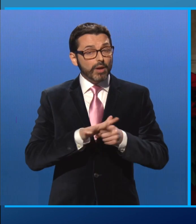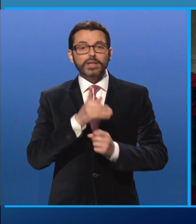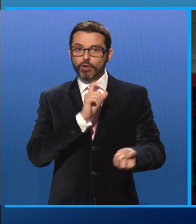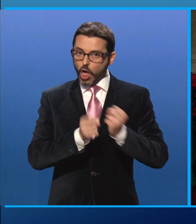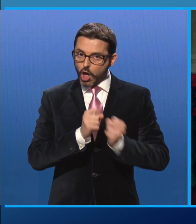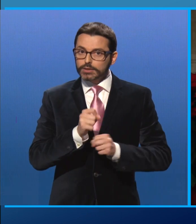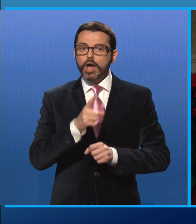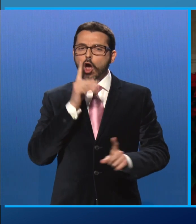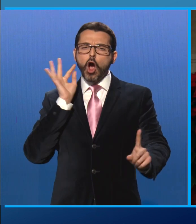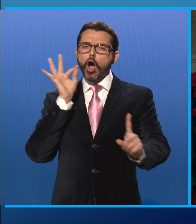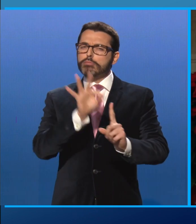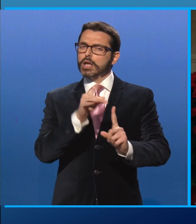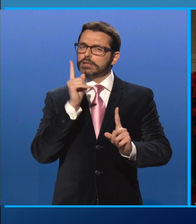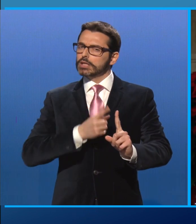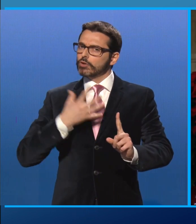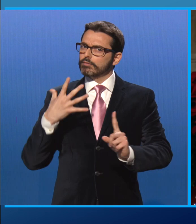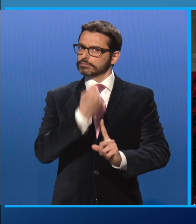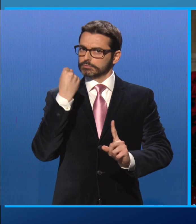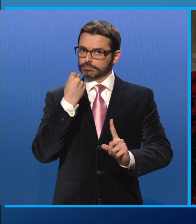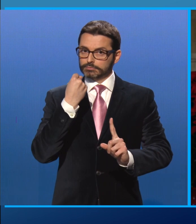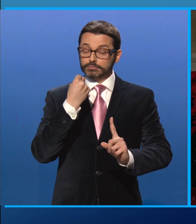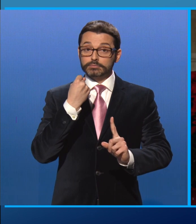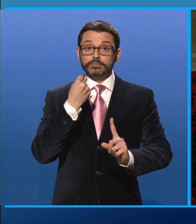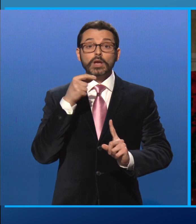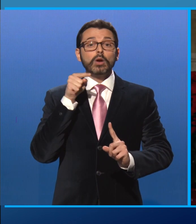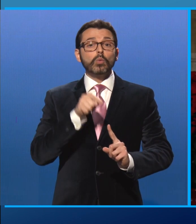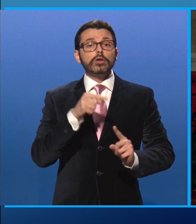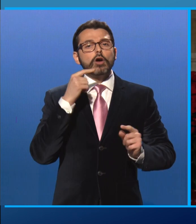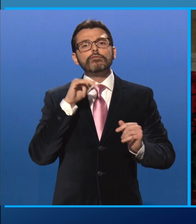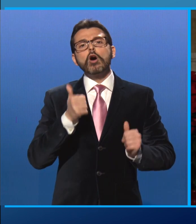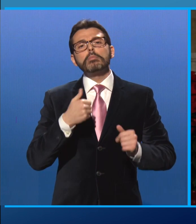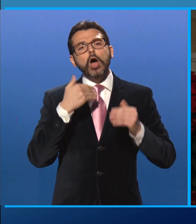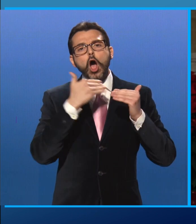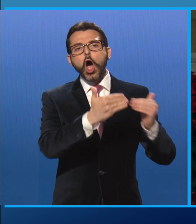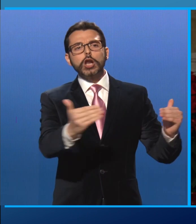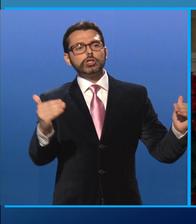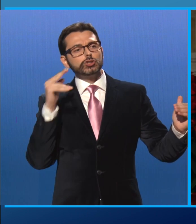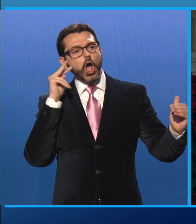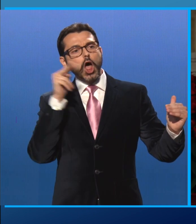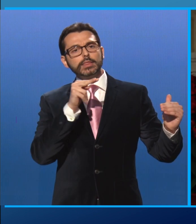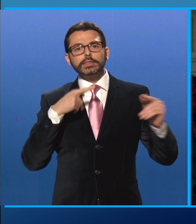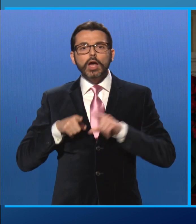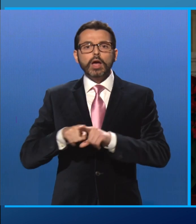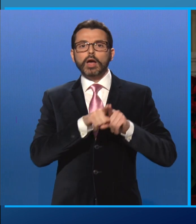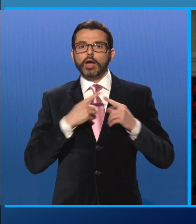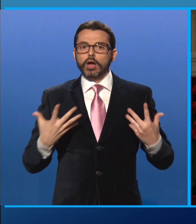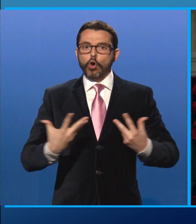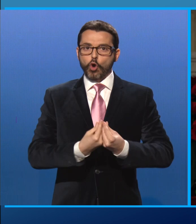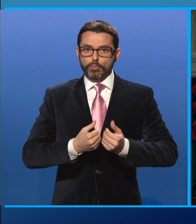perseguire con decisione. Questo è il primo orizzonte del bene comune. Abbiamo tra di noi